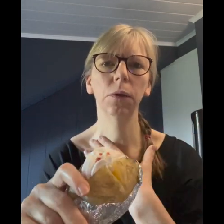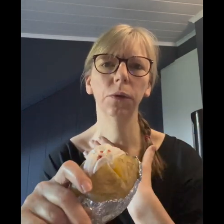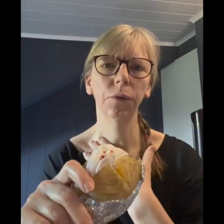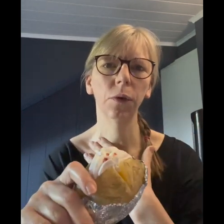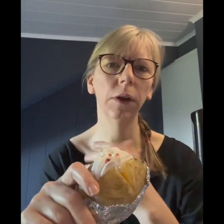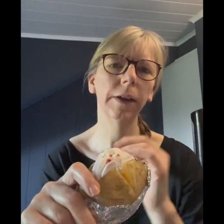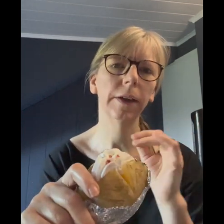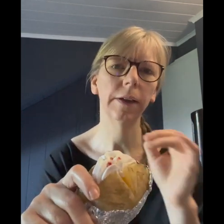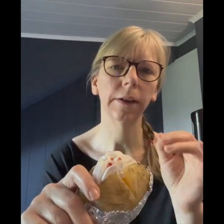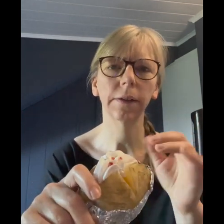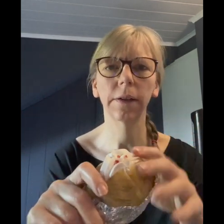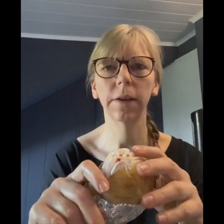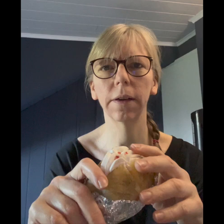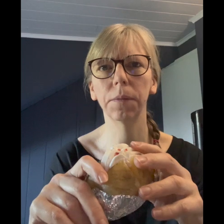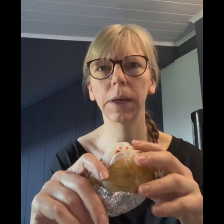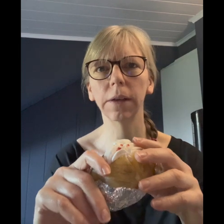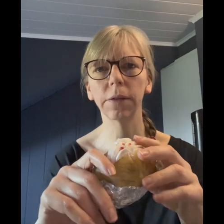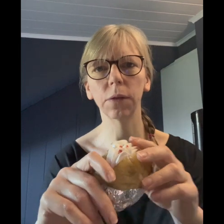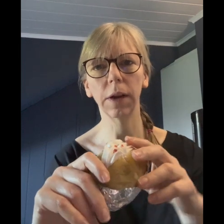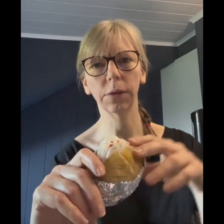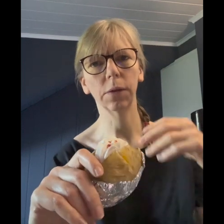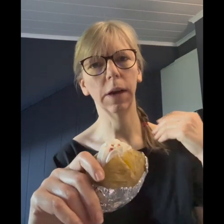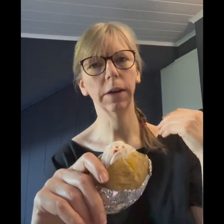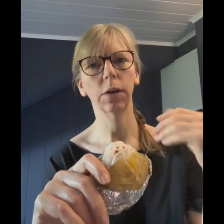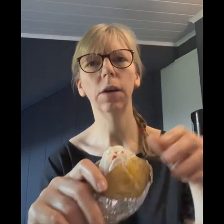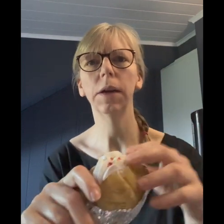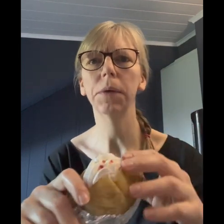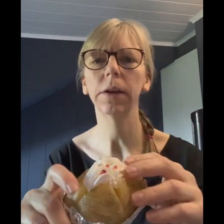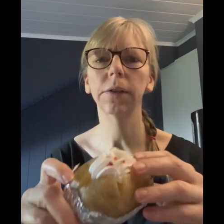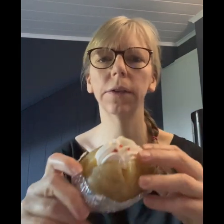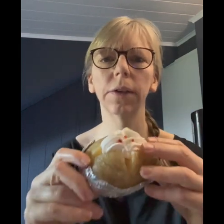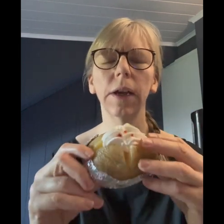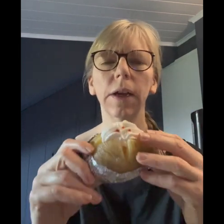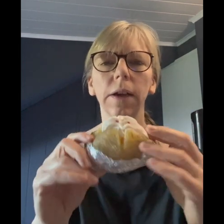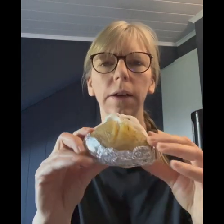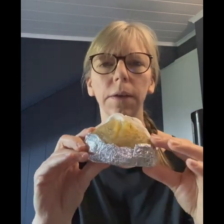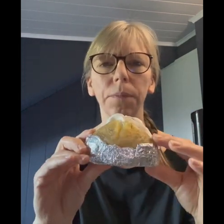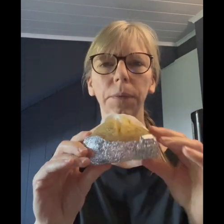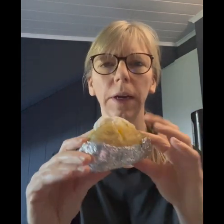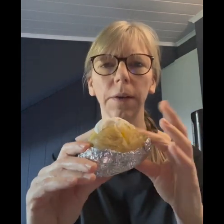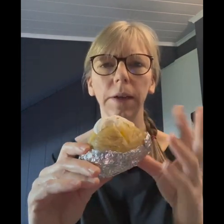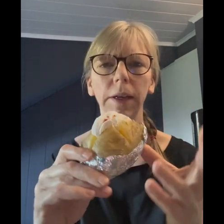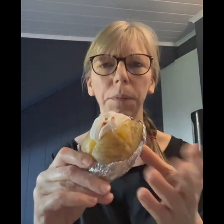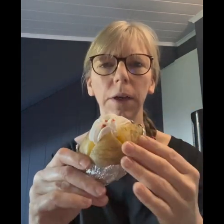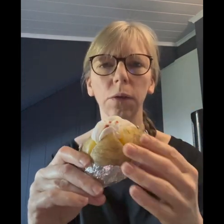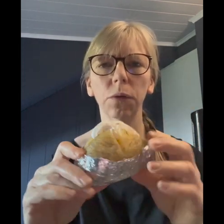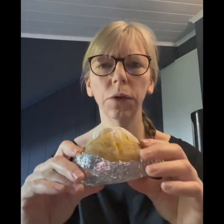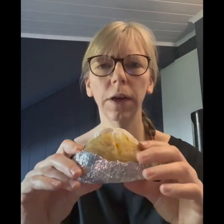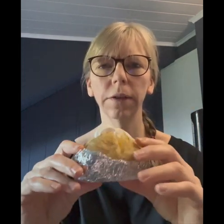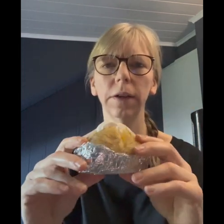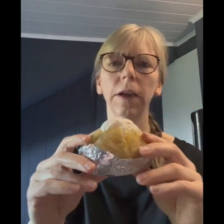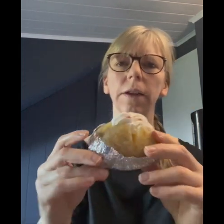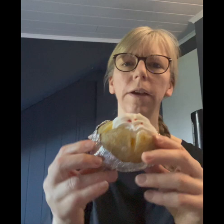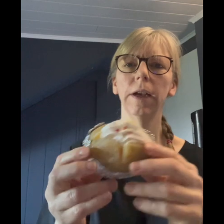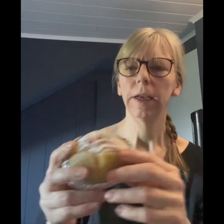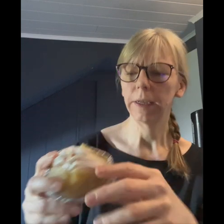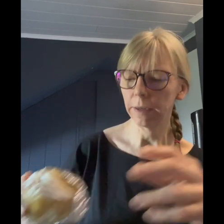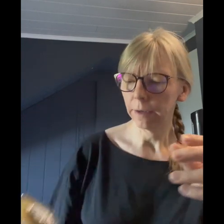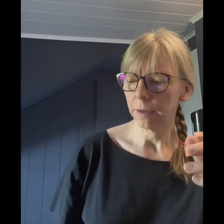Rose Fröhlich, Diätassistentin mit Kassenzulassung, eigene Online-Praxis. Ich habe hier Kohlenhydrate in der Hand. Ich hatte eine